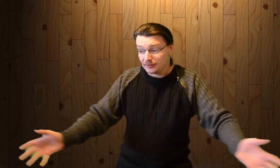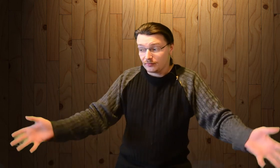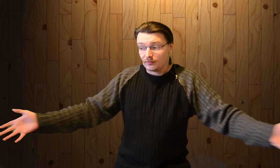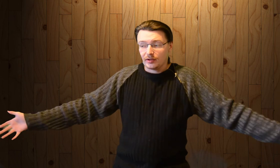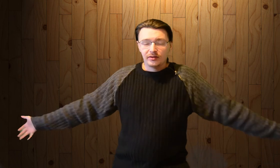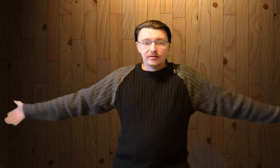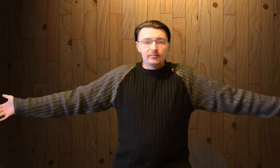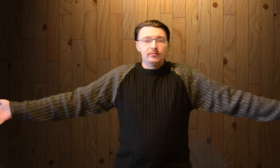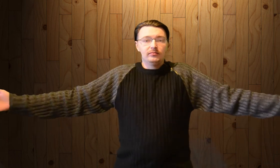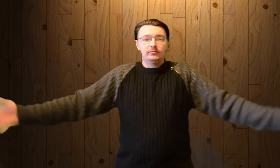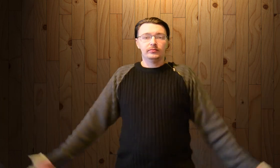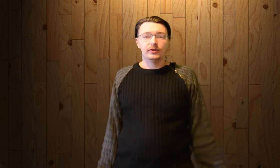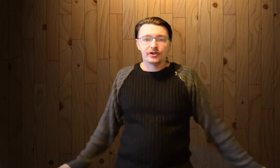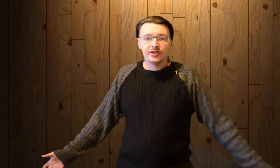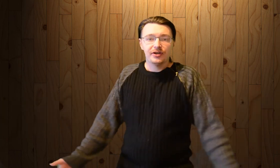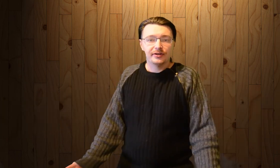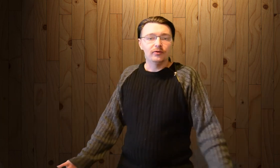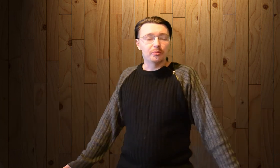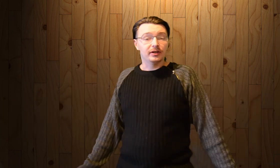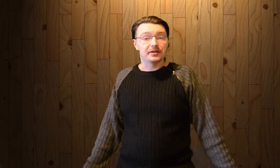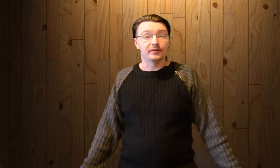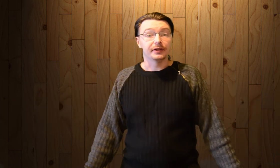Я даже не знаю, за кого проголосовать.